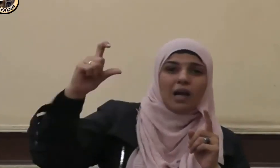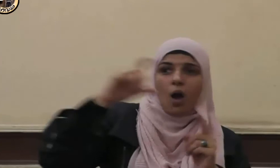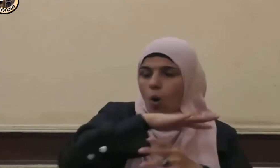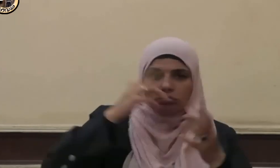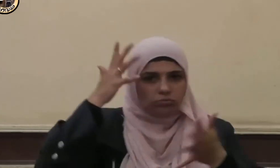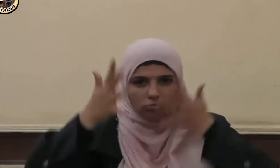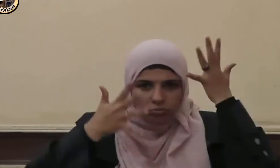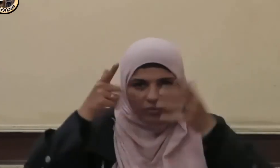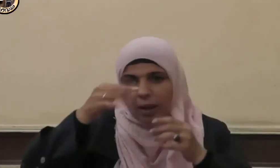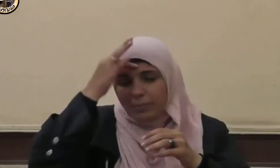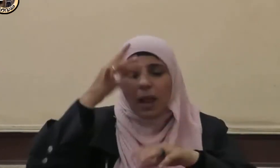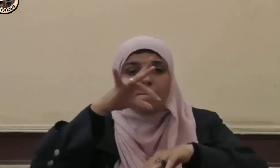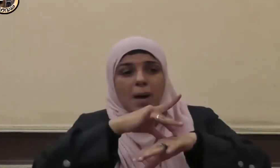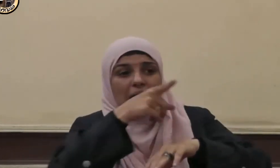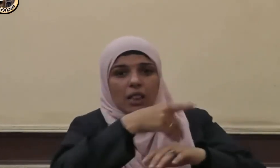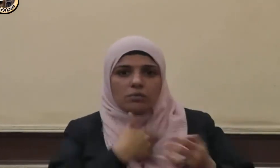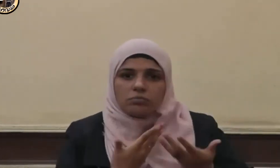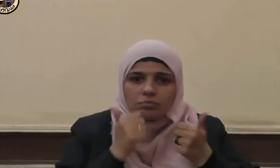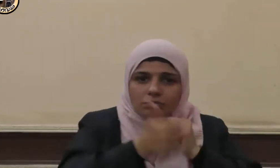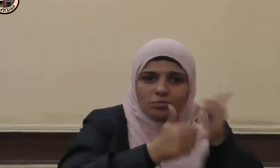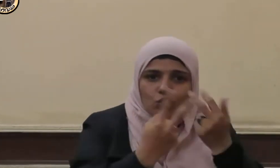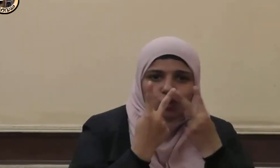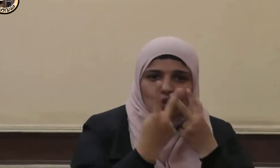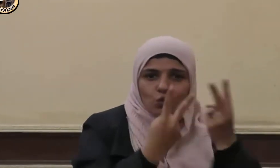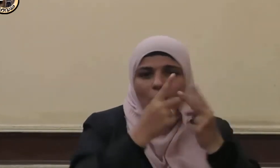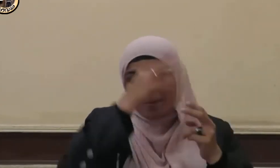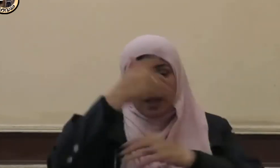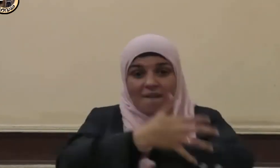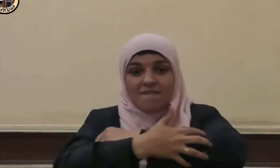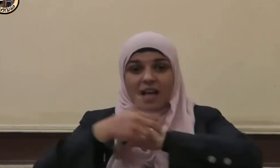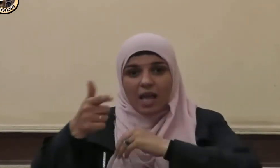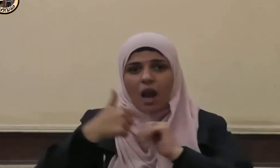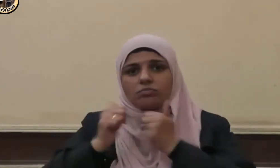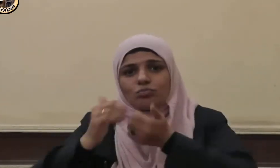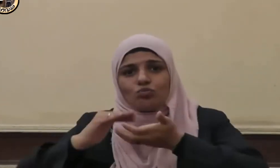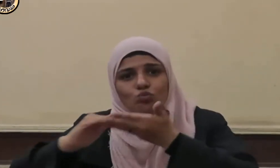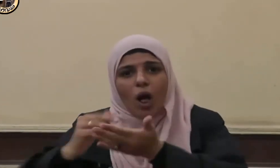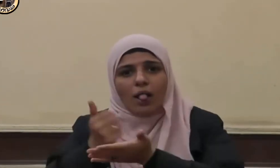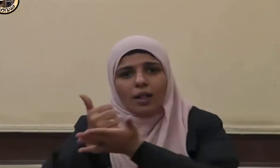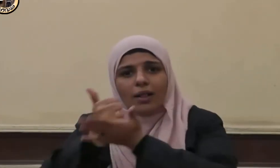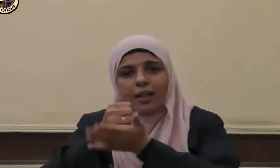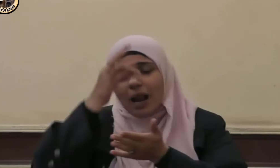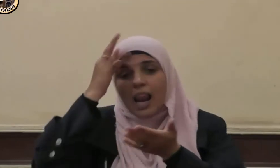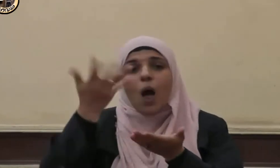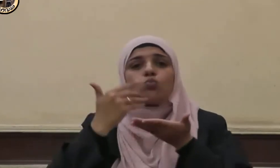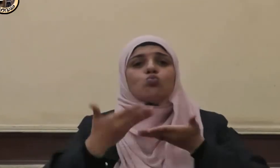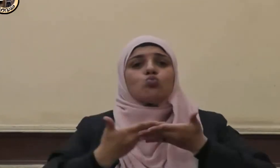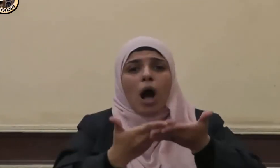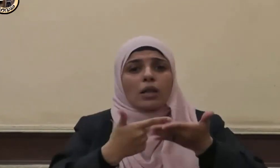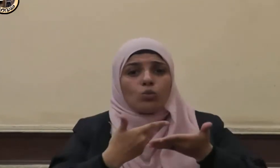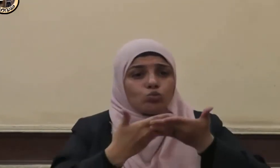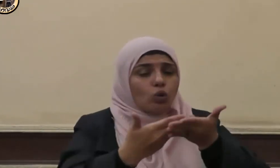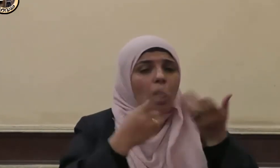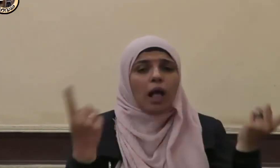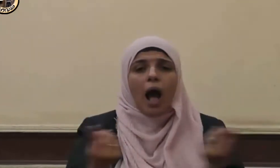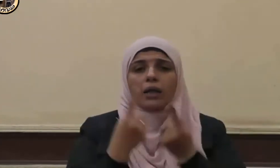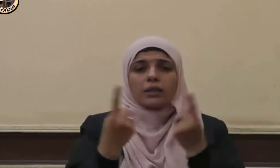قابضوا عادوه وإذا افتقر عادوه وإذا احتاجوا ساعدوه وإذا أصيب